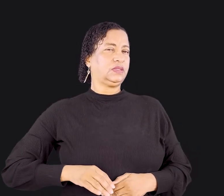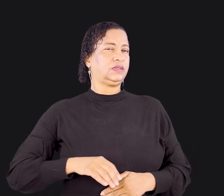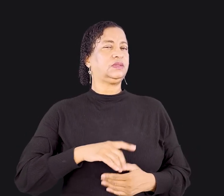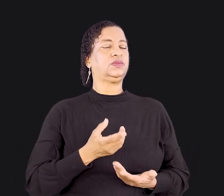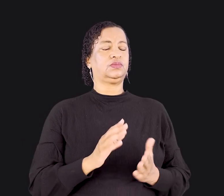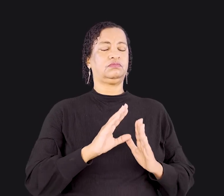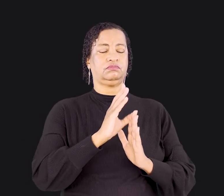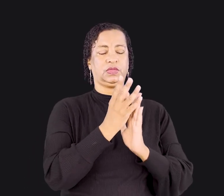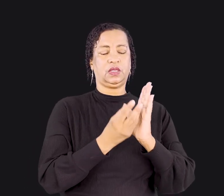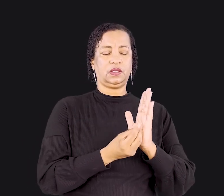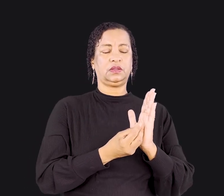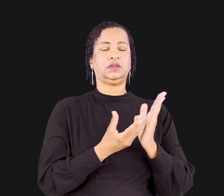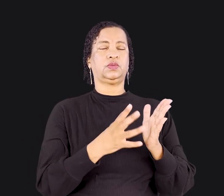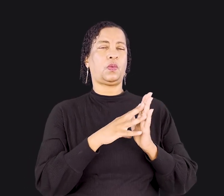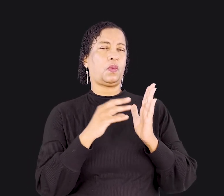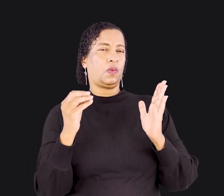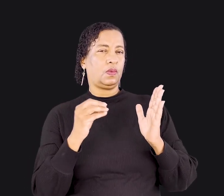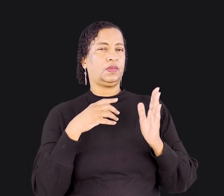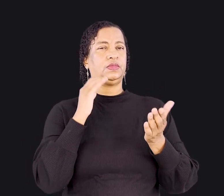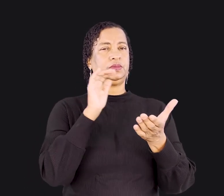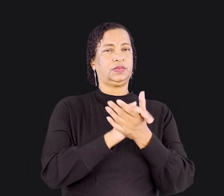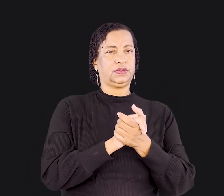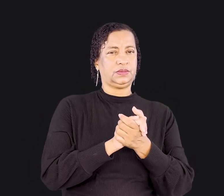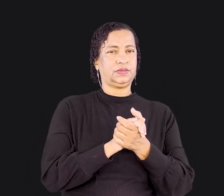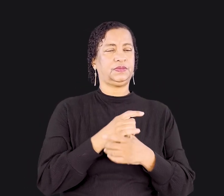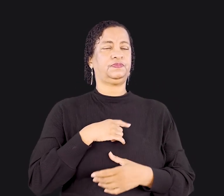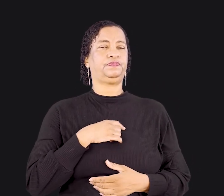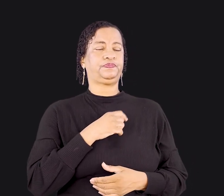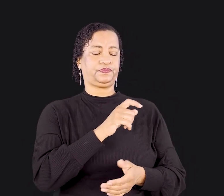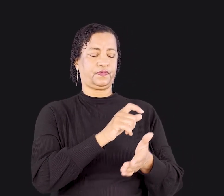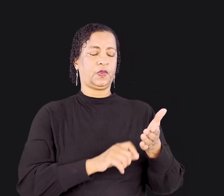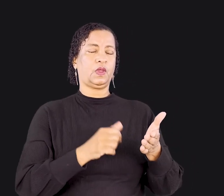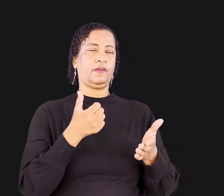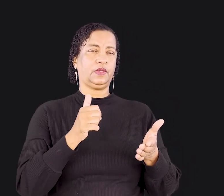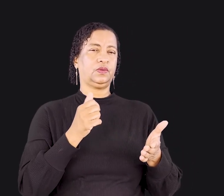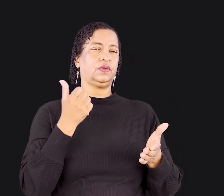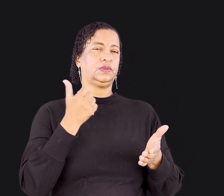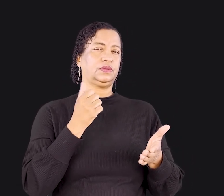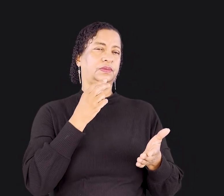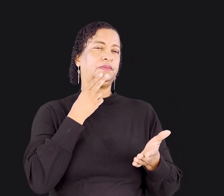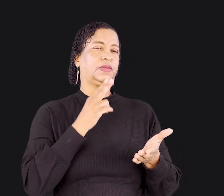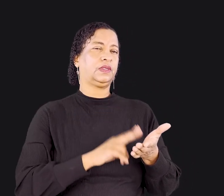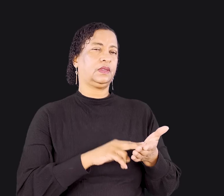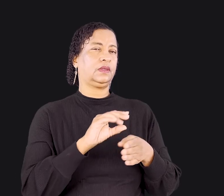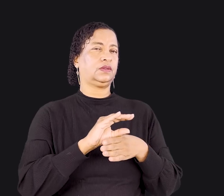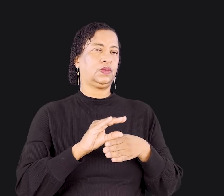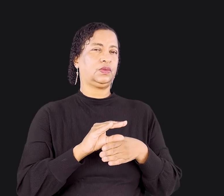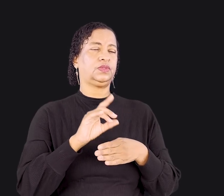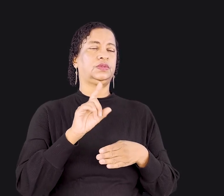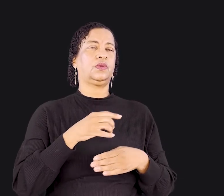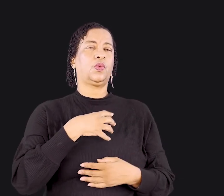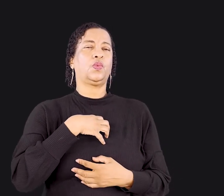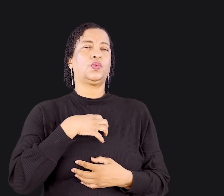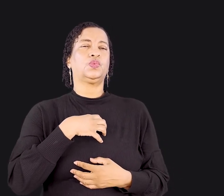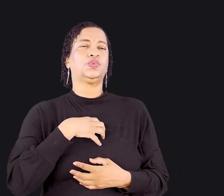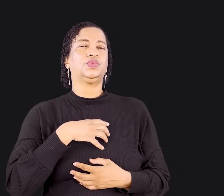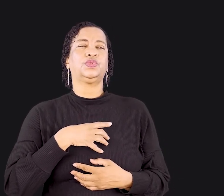casamento. O segundo assunto tratado no capítulo 11 da primeira Carta aos Coríntios é a maneira como a Santa